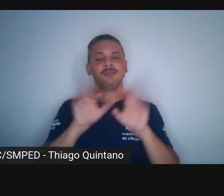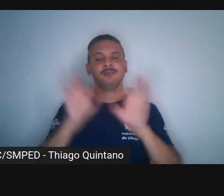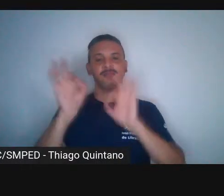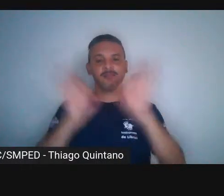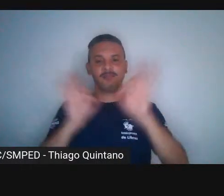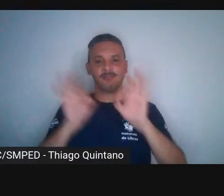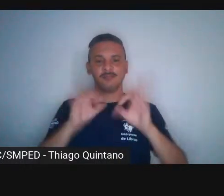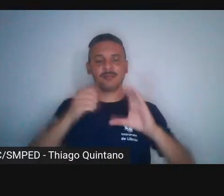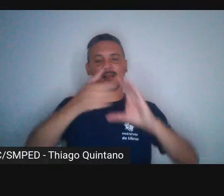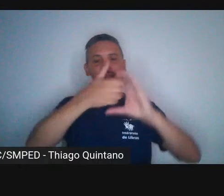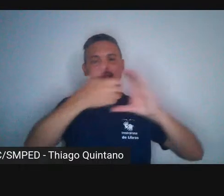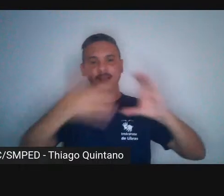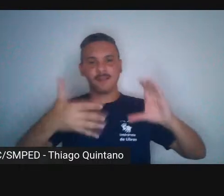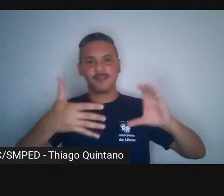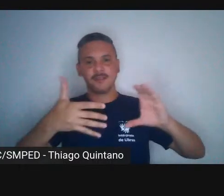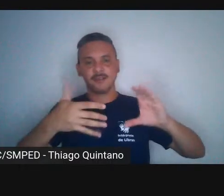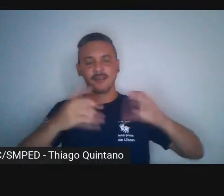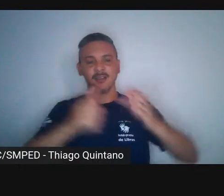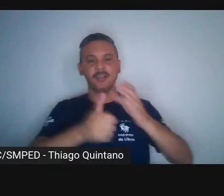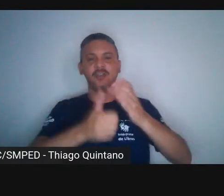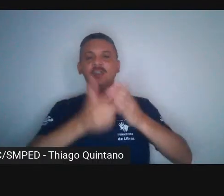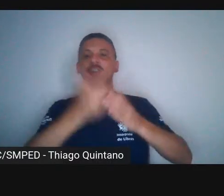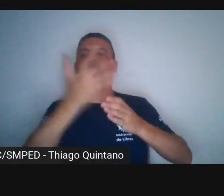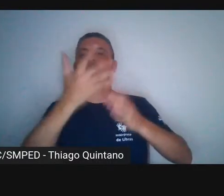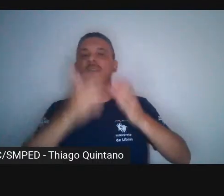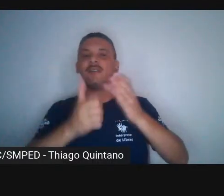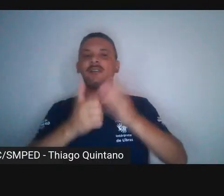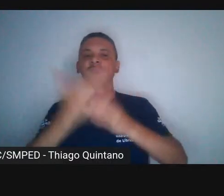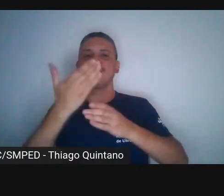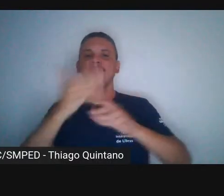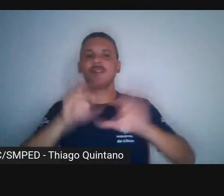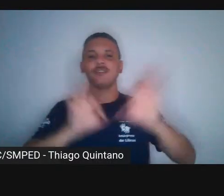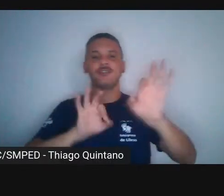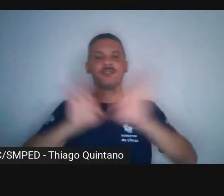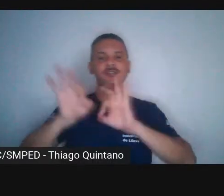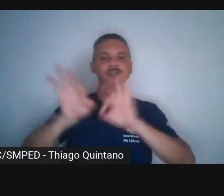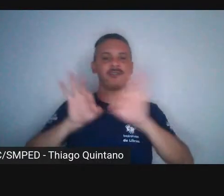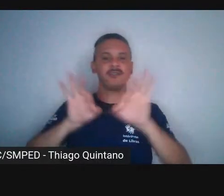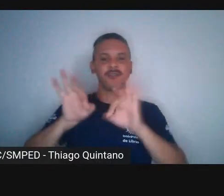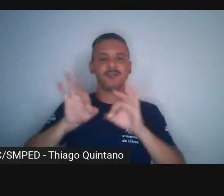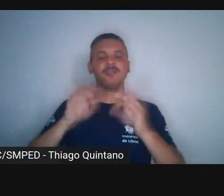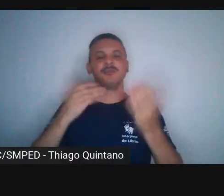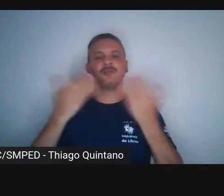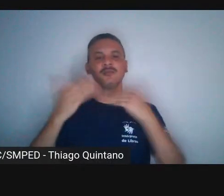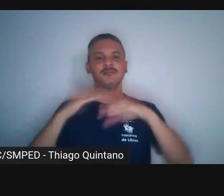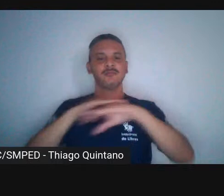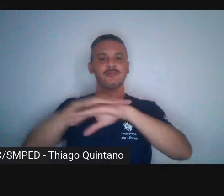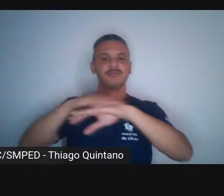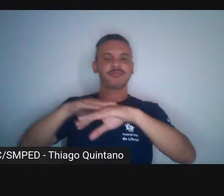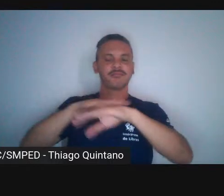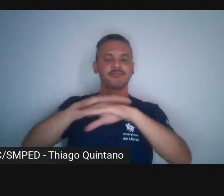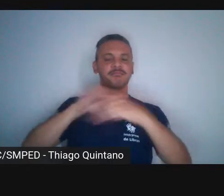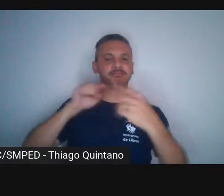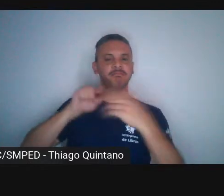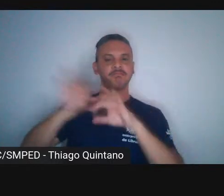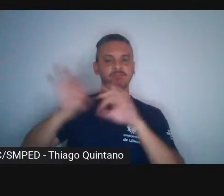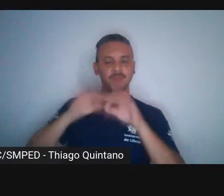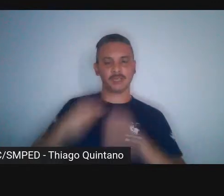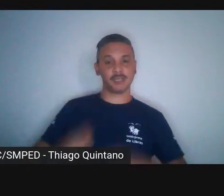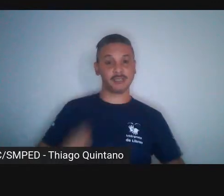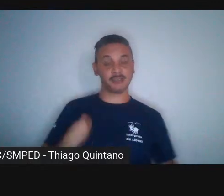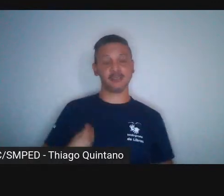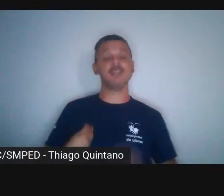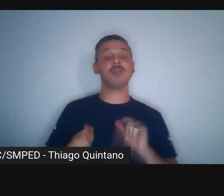patamar com vários frentes, com vários diálogos, a existência de